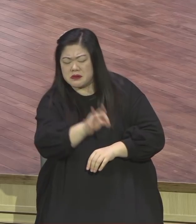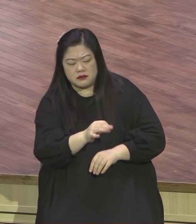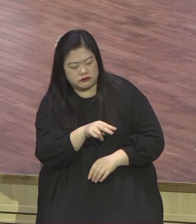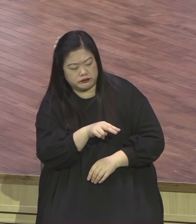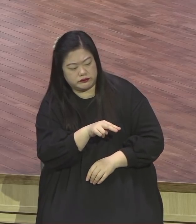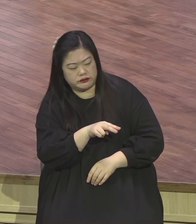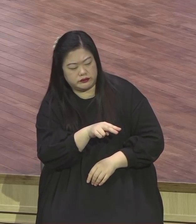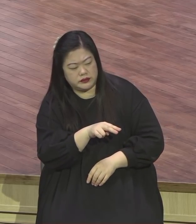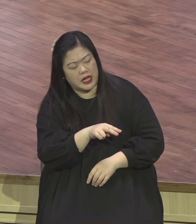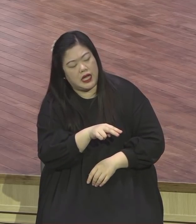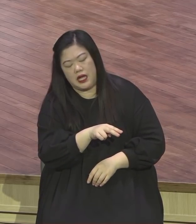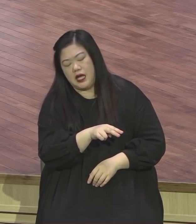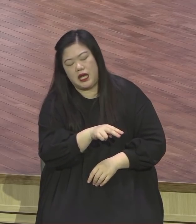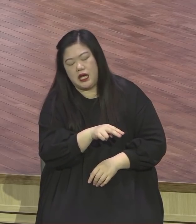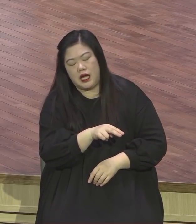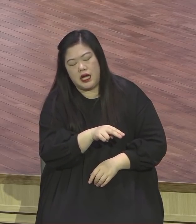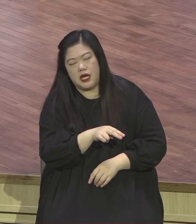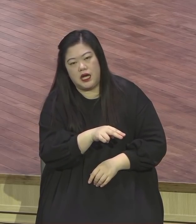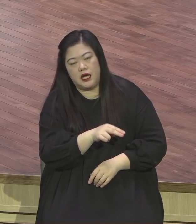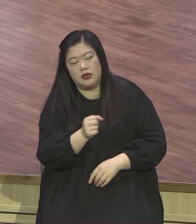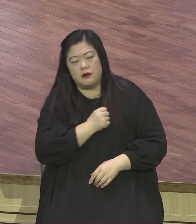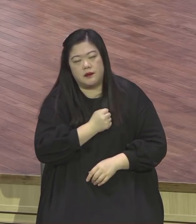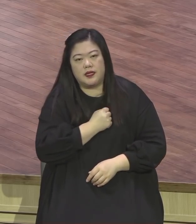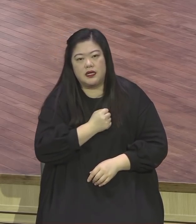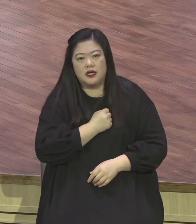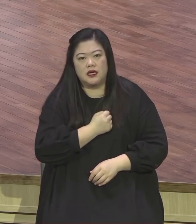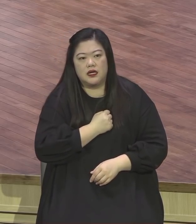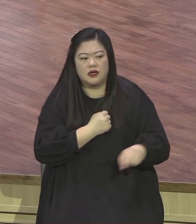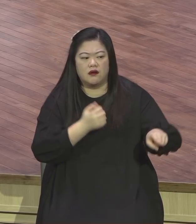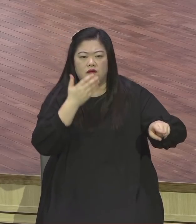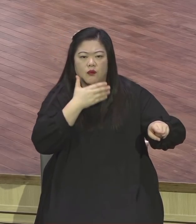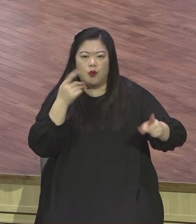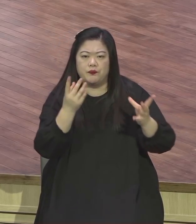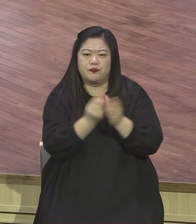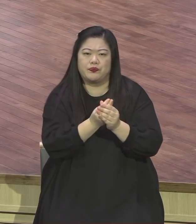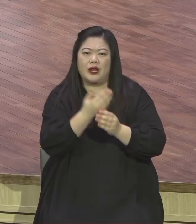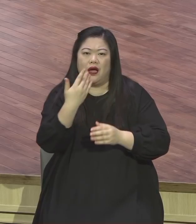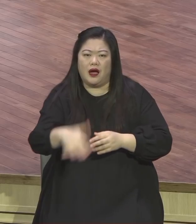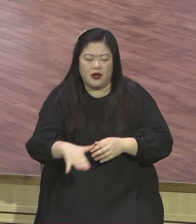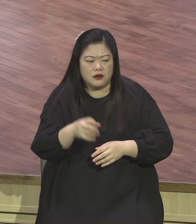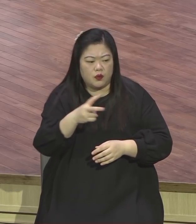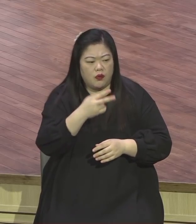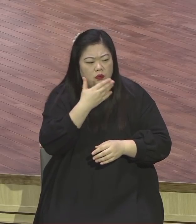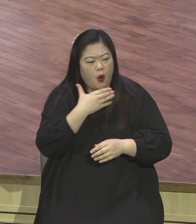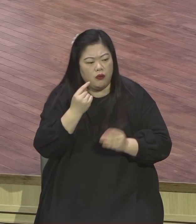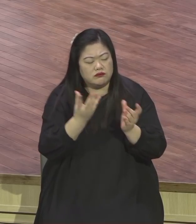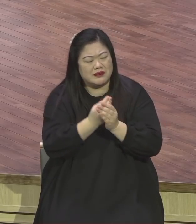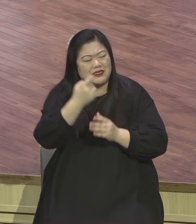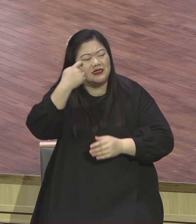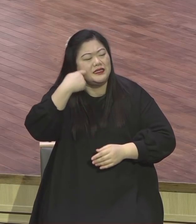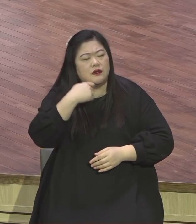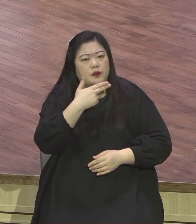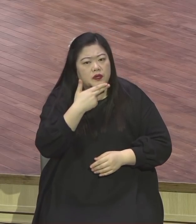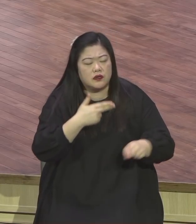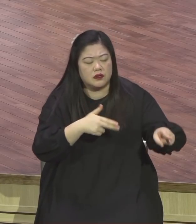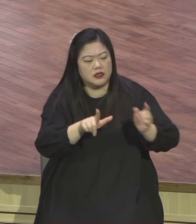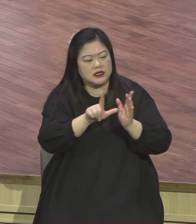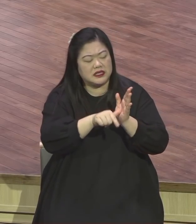전혀 대화가 안 되기 때문에 전혀 우선순위 가치관 시간관리 관심